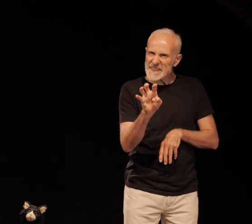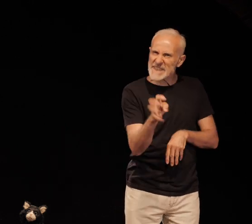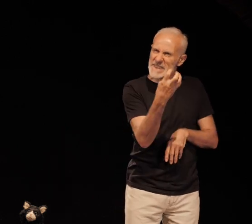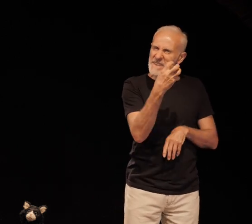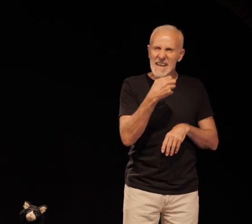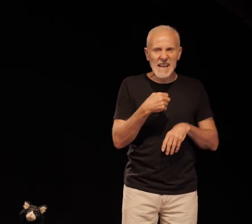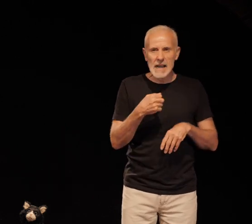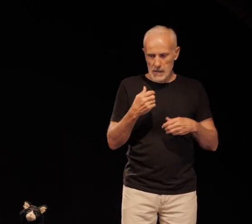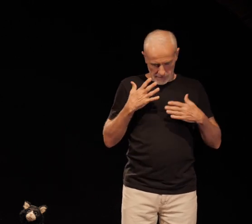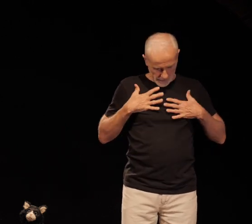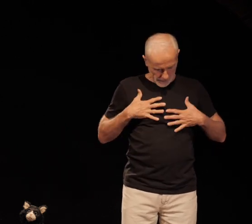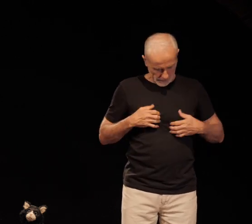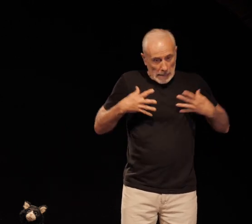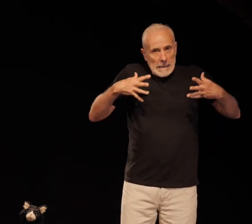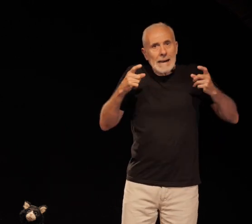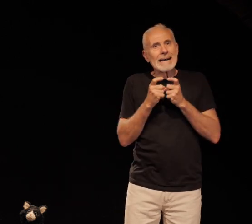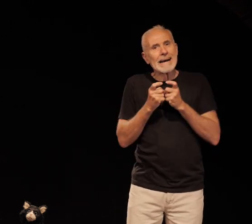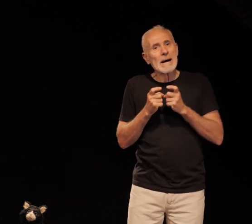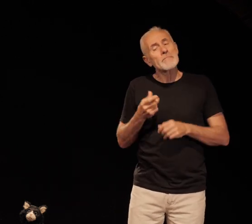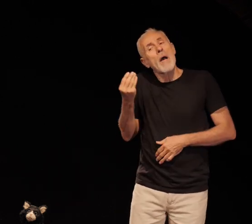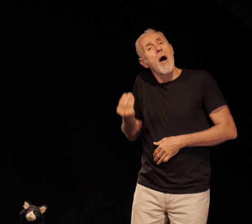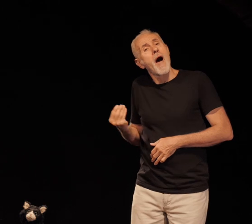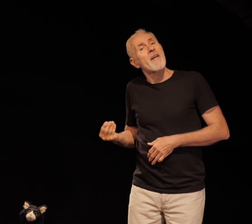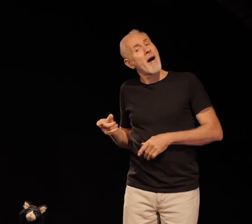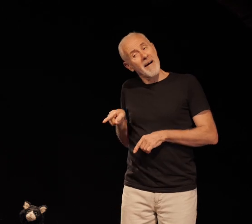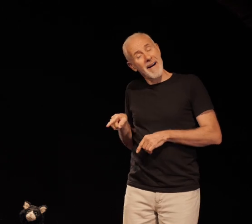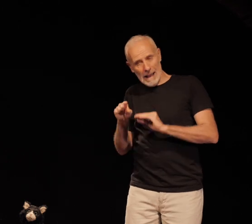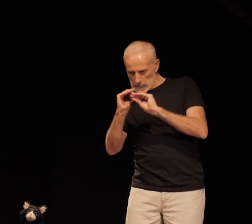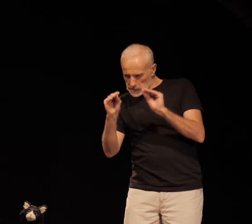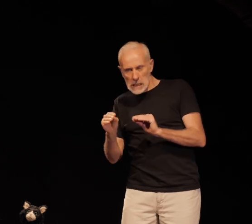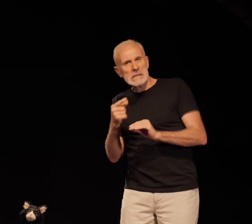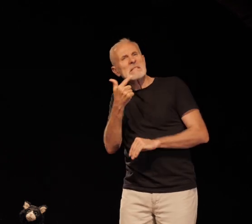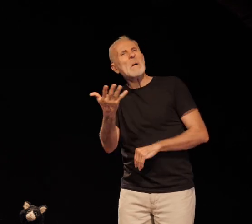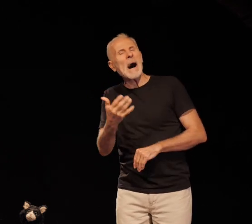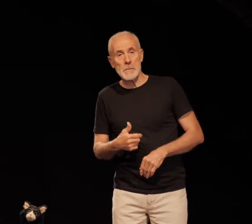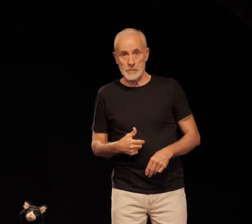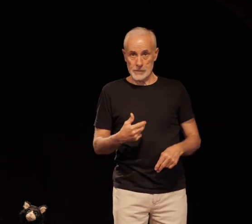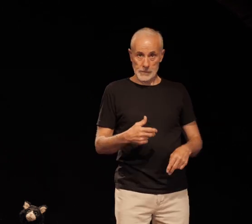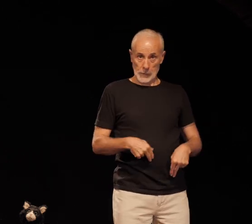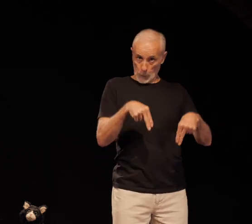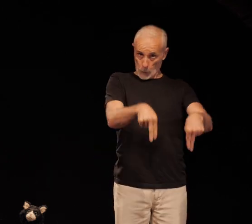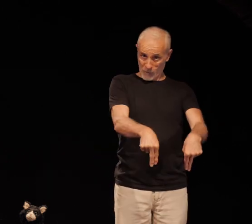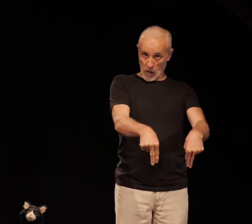compose, assure un écolier de deux pattes de devant, de deux pattes de derrière et de deux pattes de chaque côté.